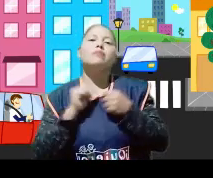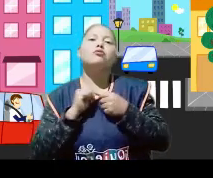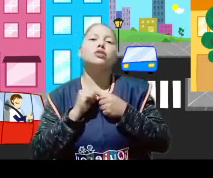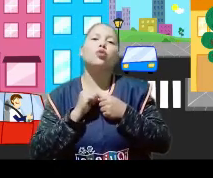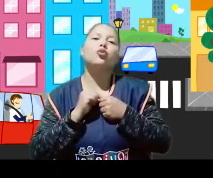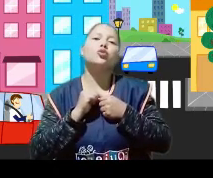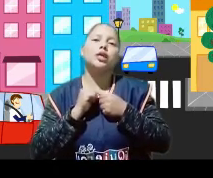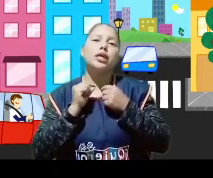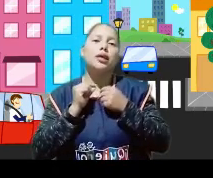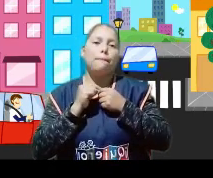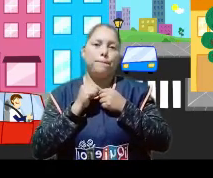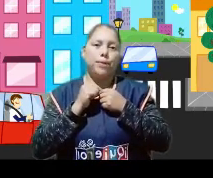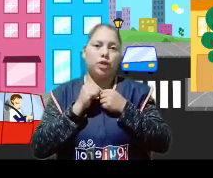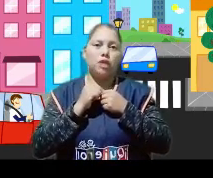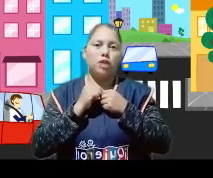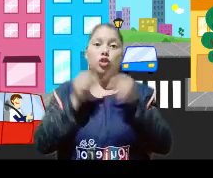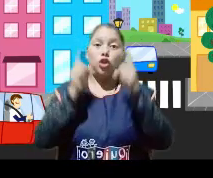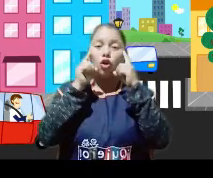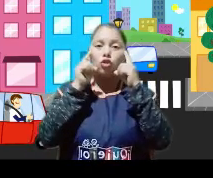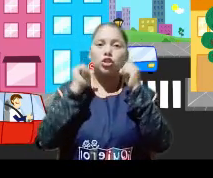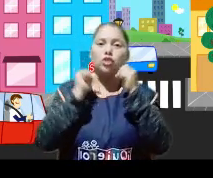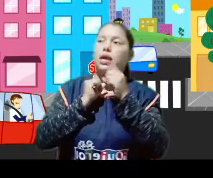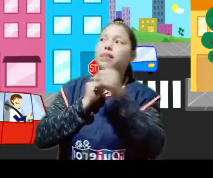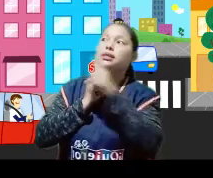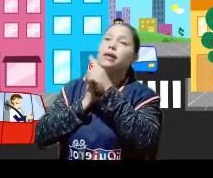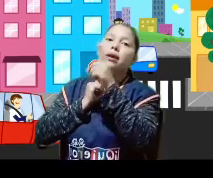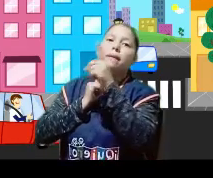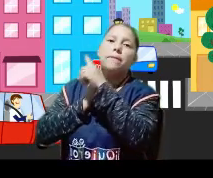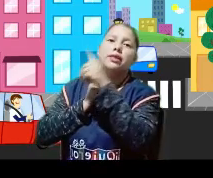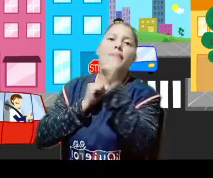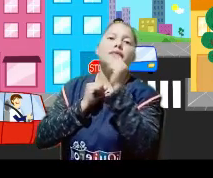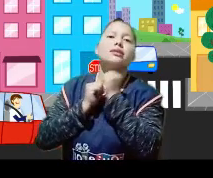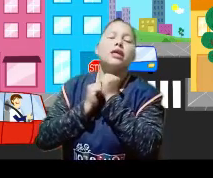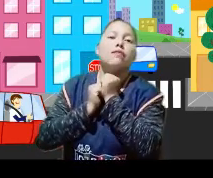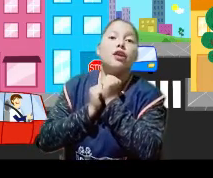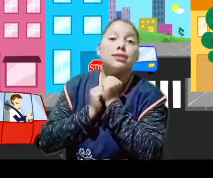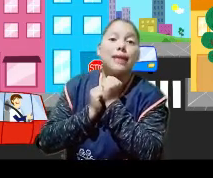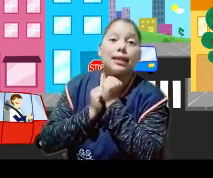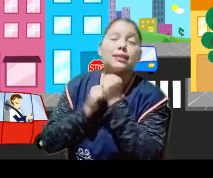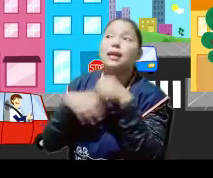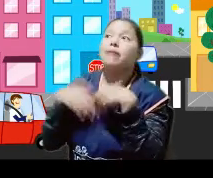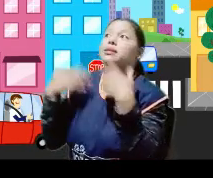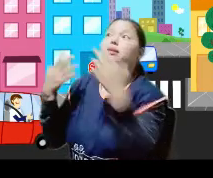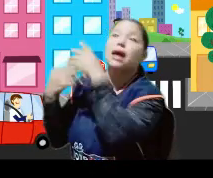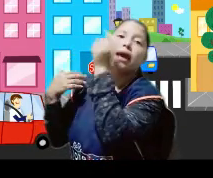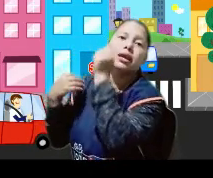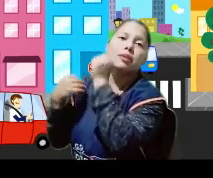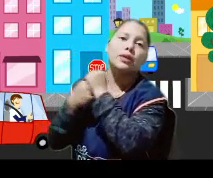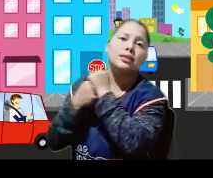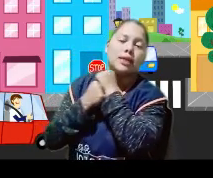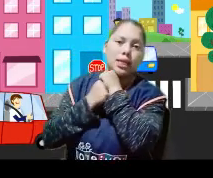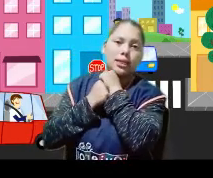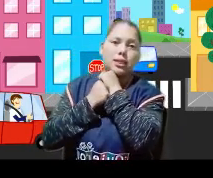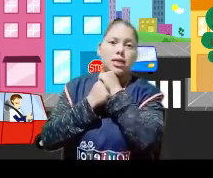estaremos seguros y protegidos. Y ojo, chicos, hay que estar pendientes de los carteles que a veces hay ahí